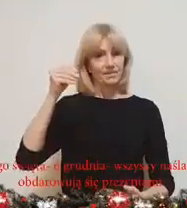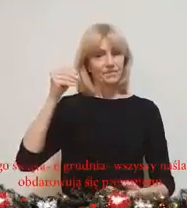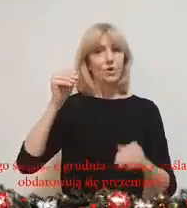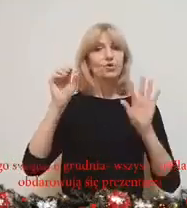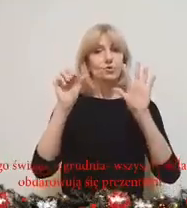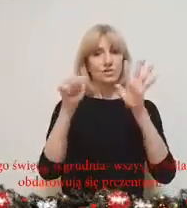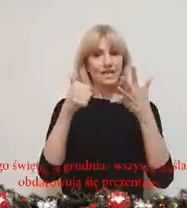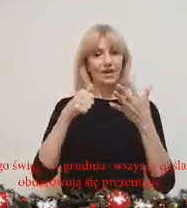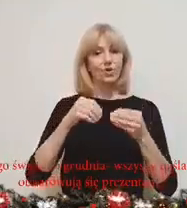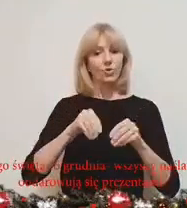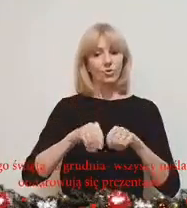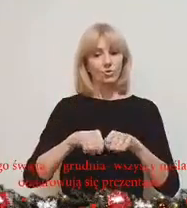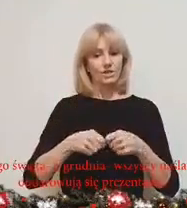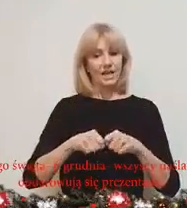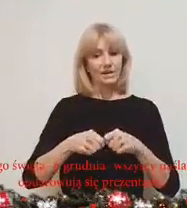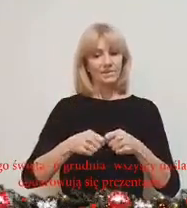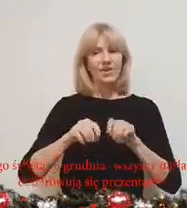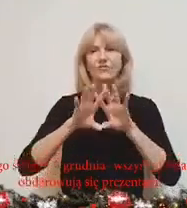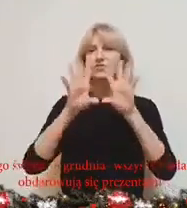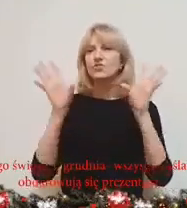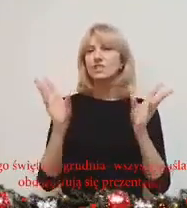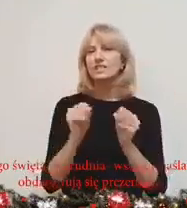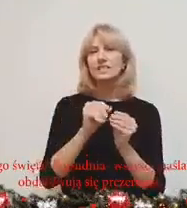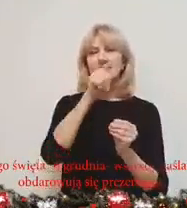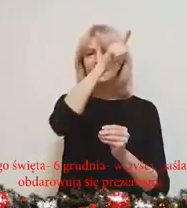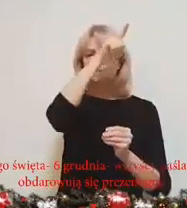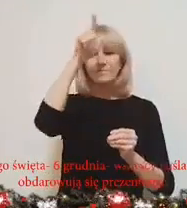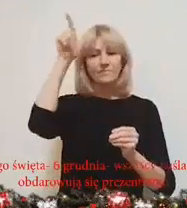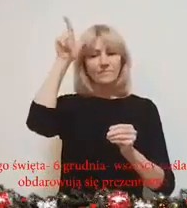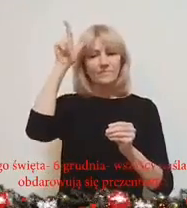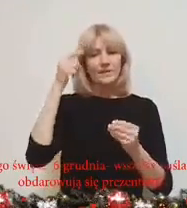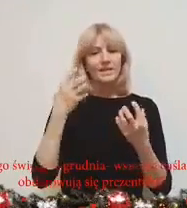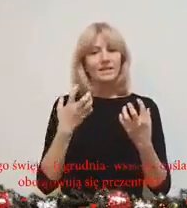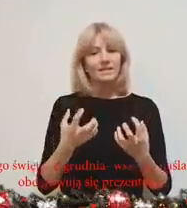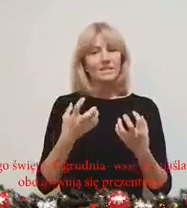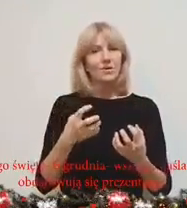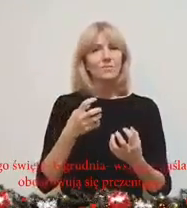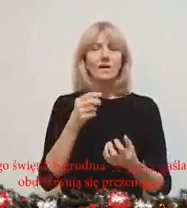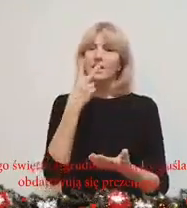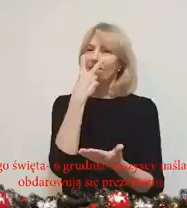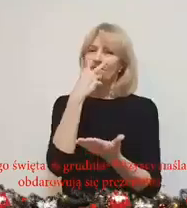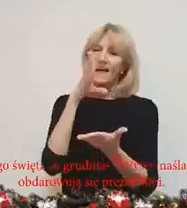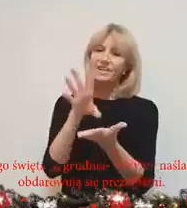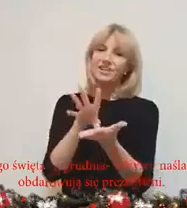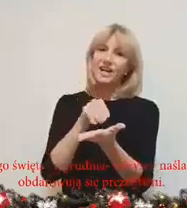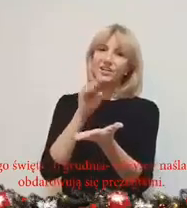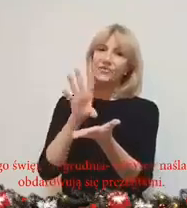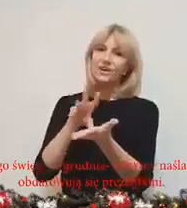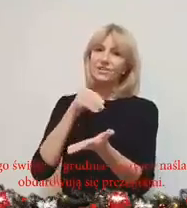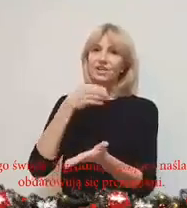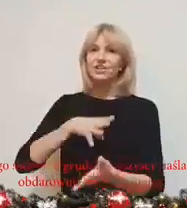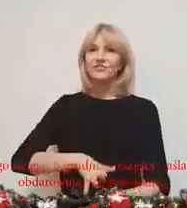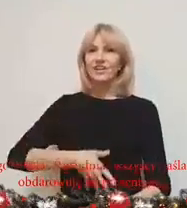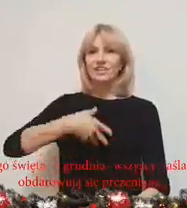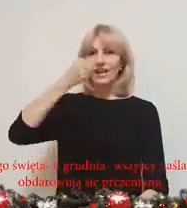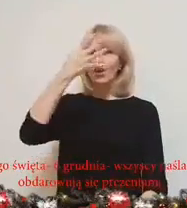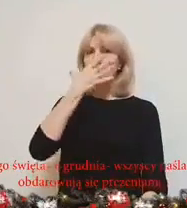6 grudnia wszyscy chcą naśladować świętego